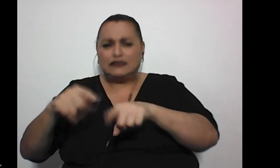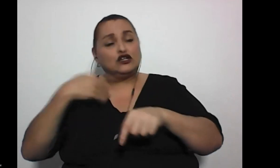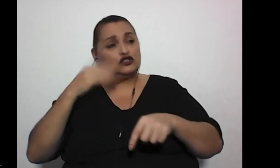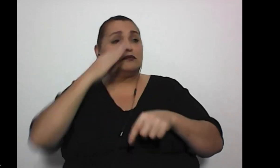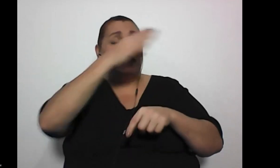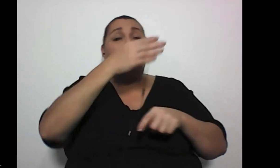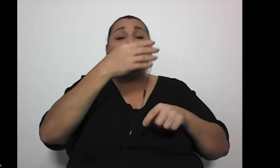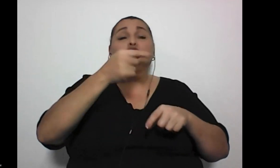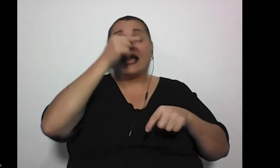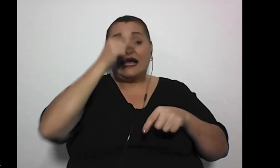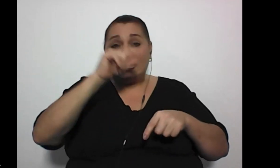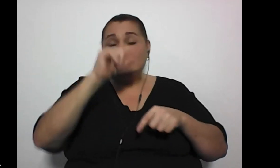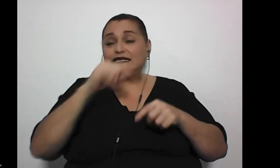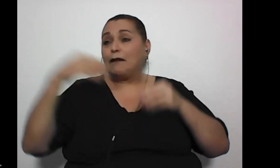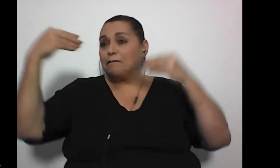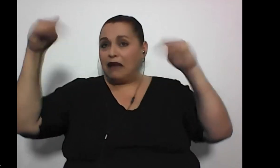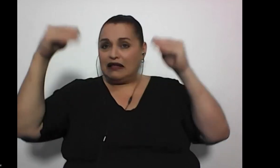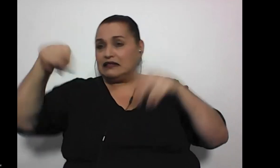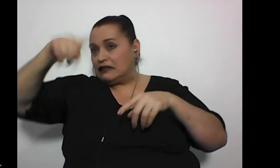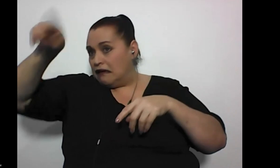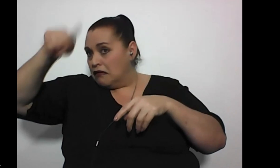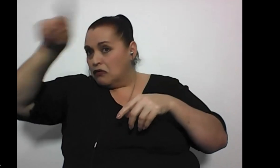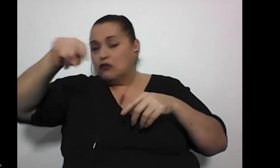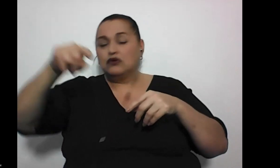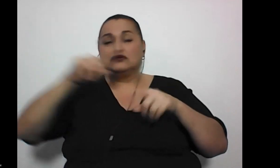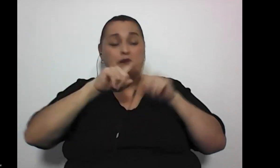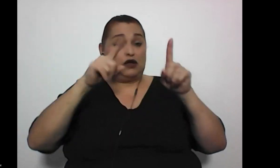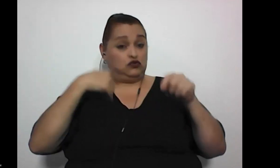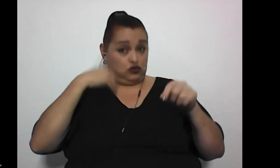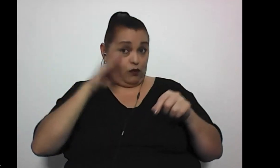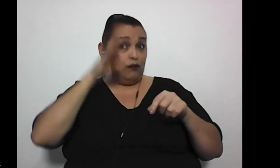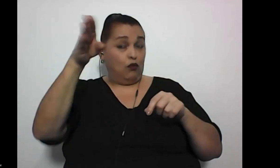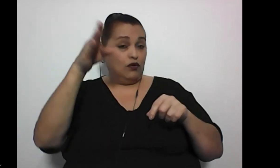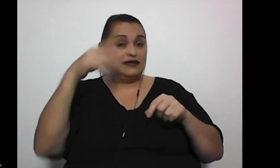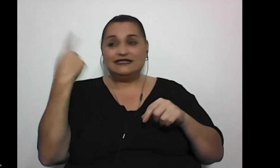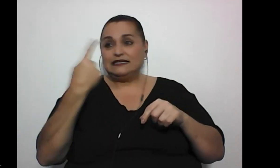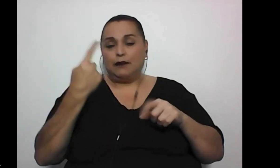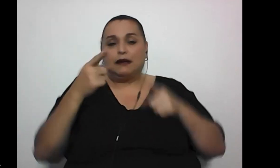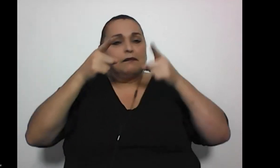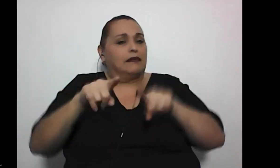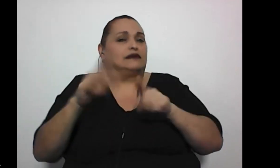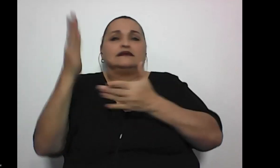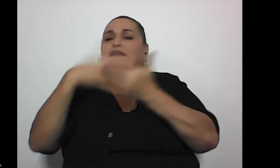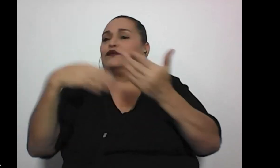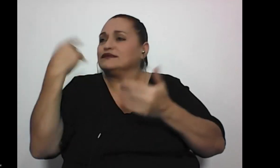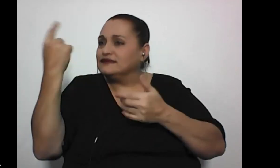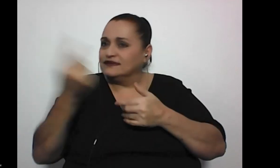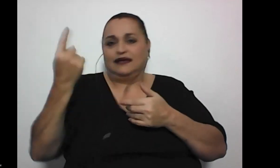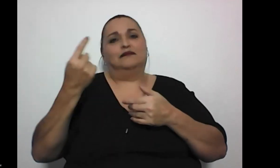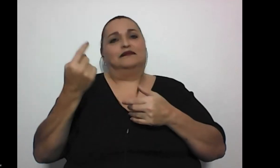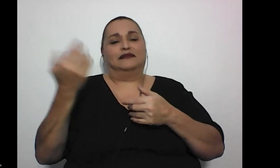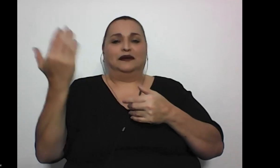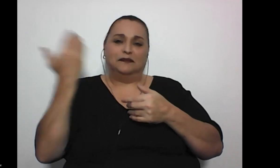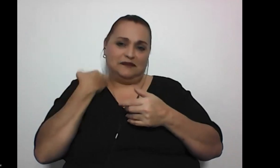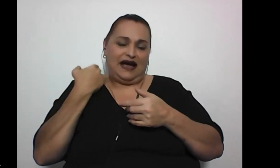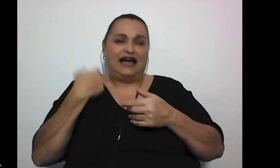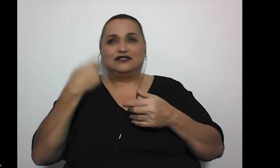Grecia se mandados casi siempre va mi esposo solo pero cuando yo voy siempre me pasa algo en Chile siempre tengo que ver con